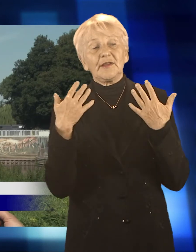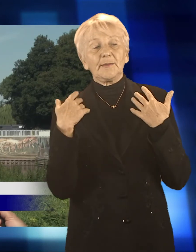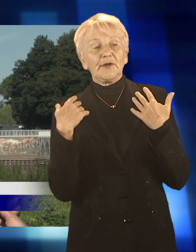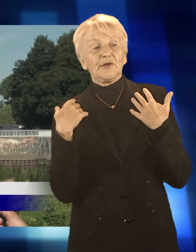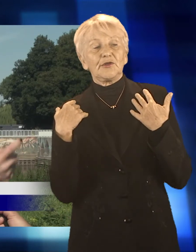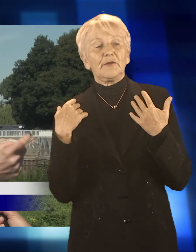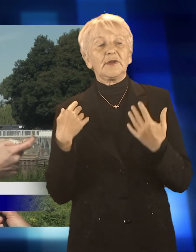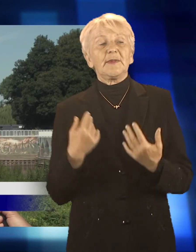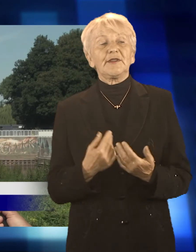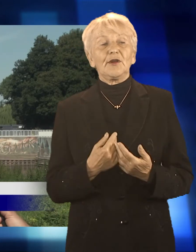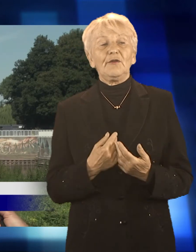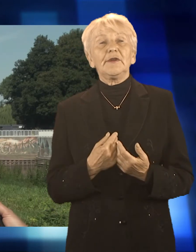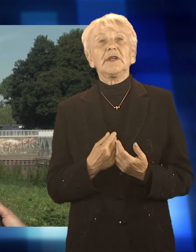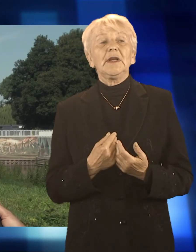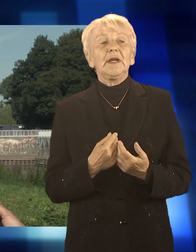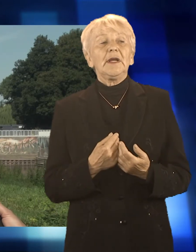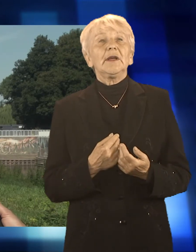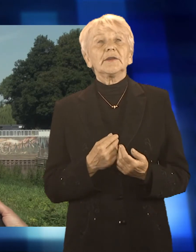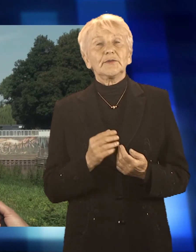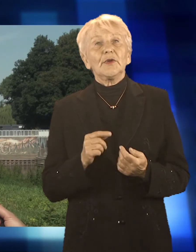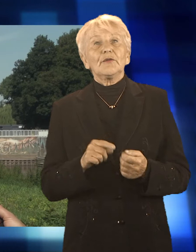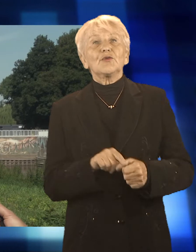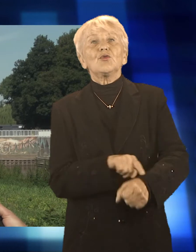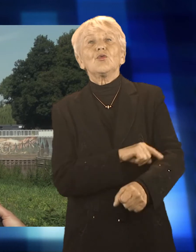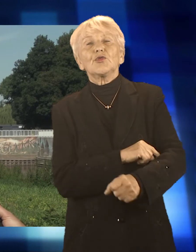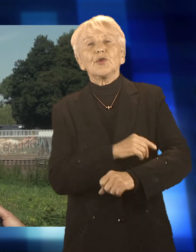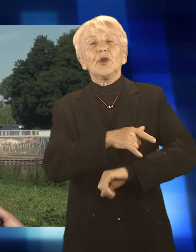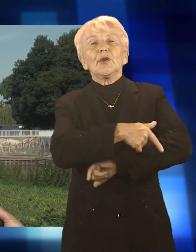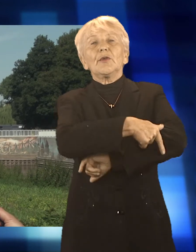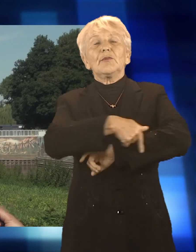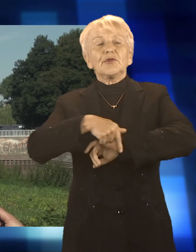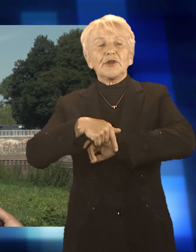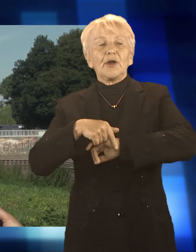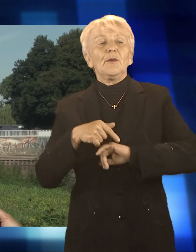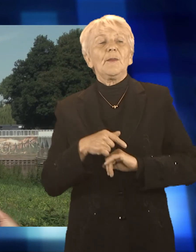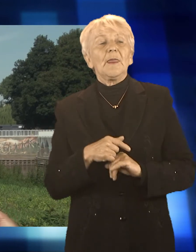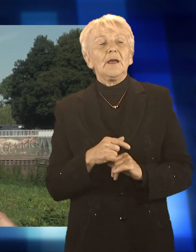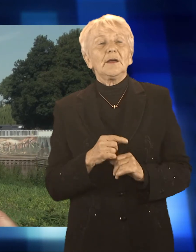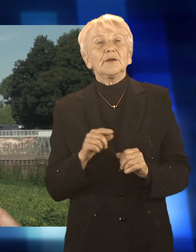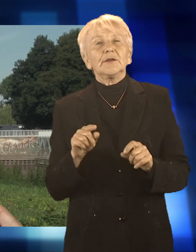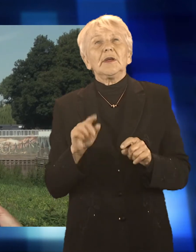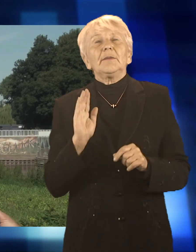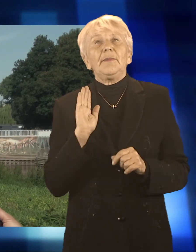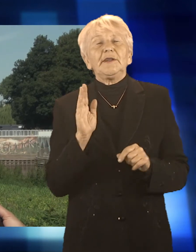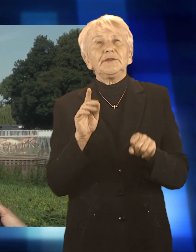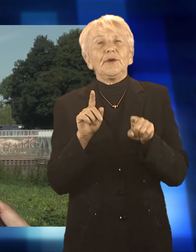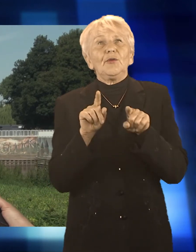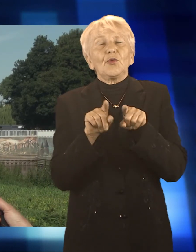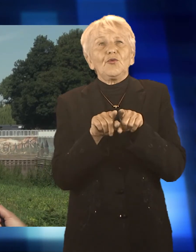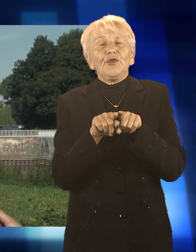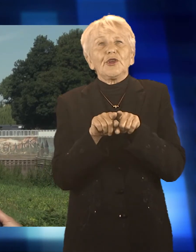i ciąg taki pieszo-rowerowy tutaj wzdłuż brzegu. Na wysokości tamtego drzewa, które się znajduje za